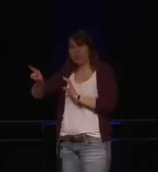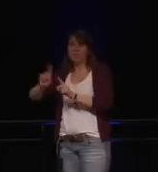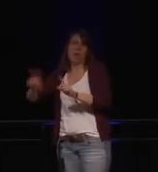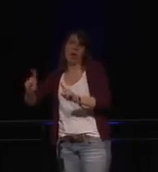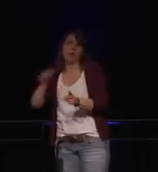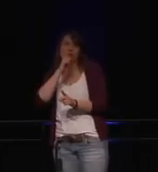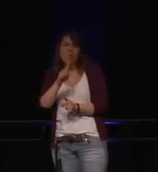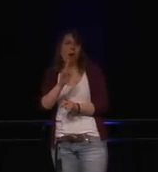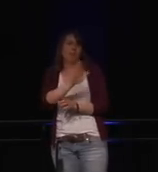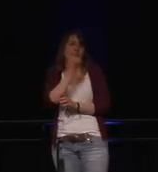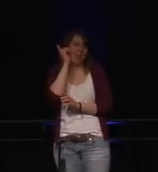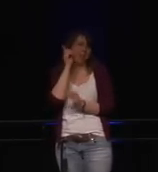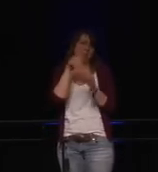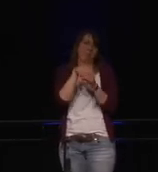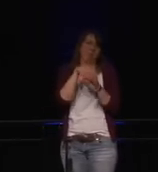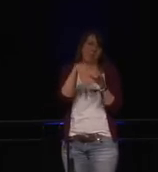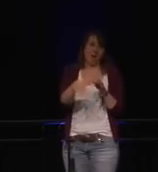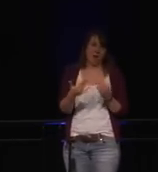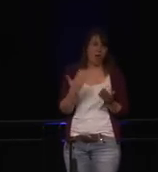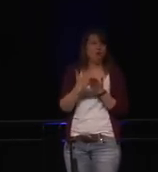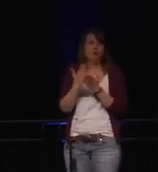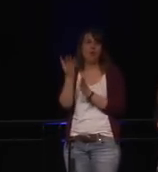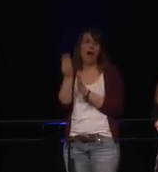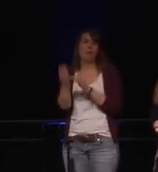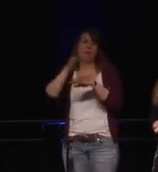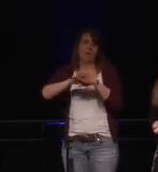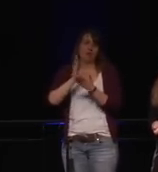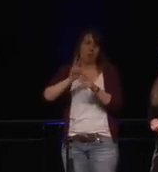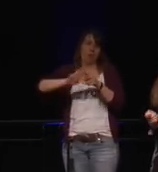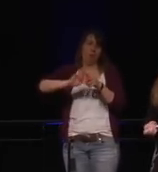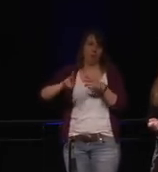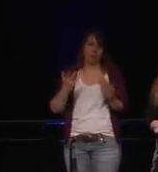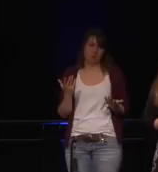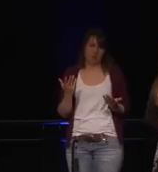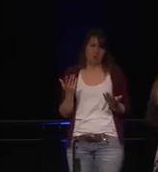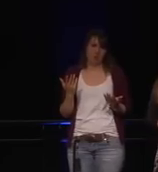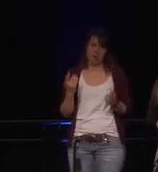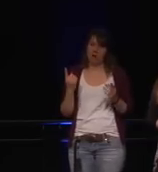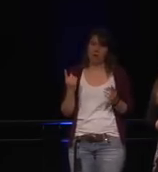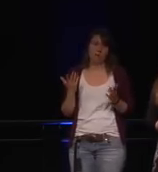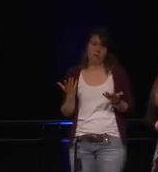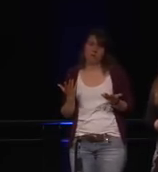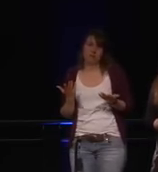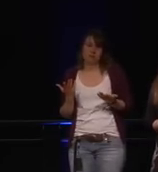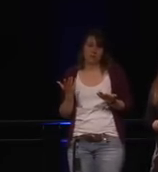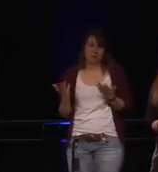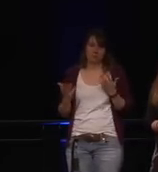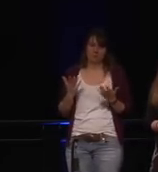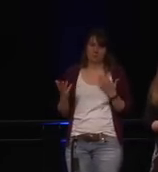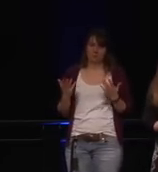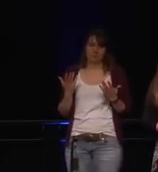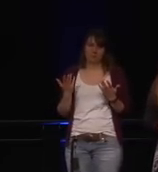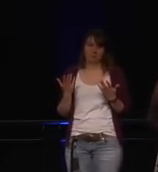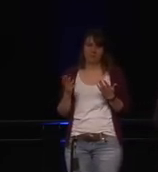und diese Audio-Files existieren nur zeitweise und ein Update